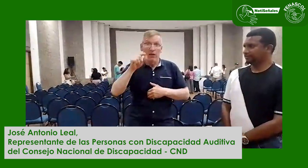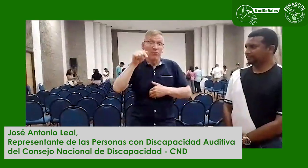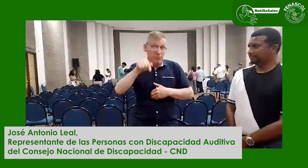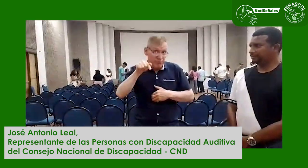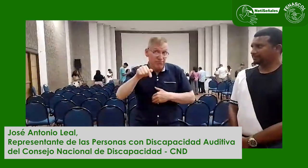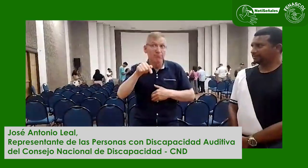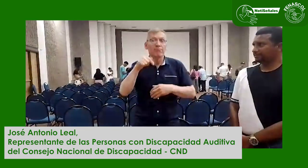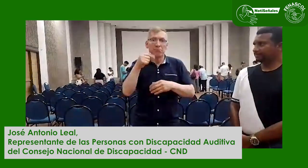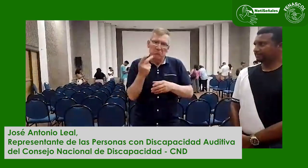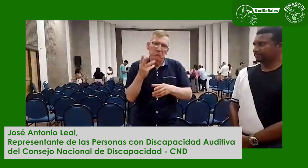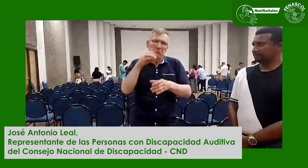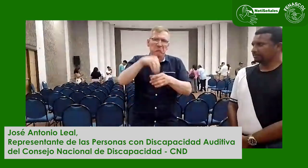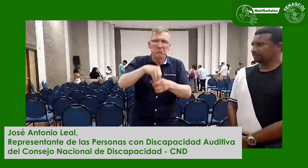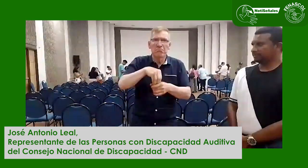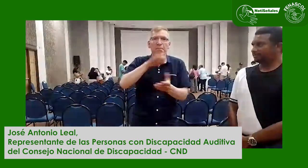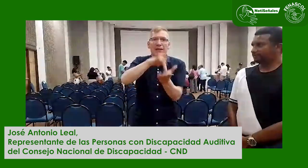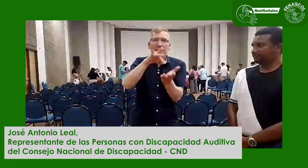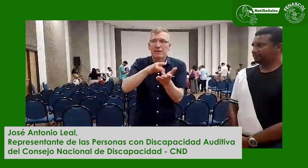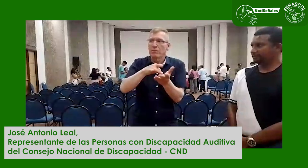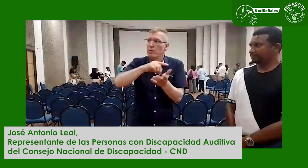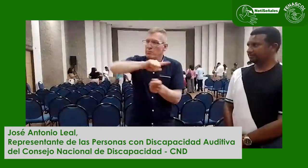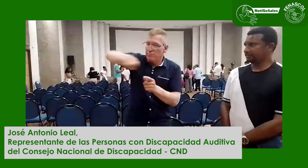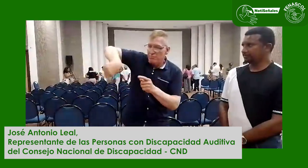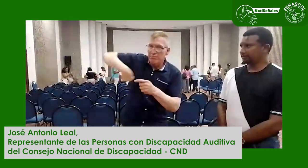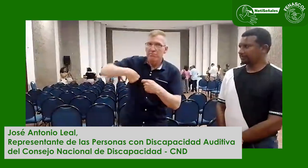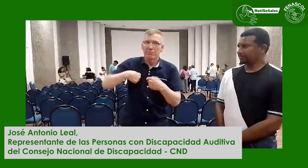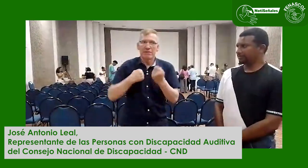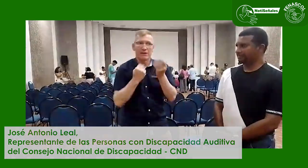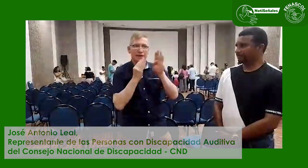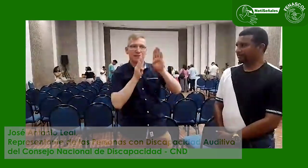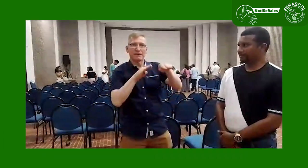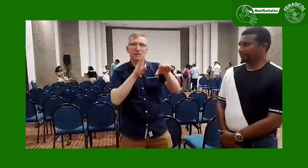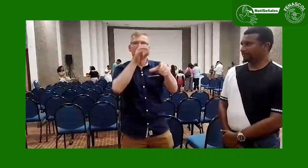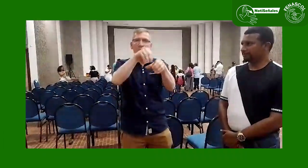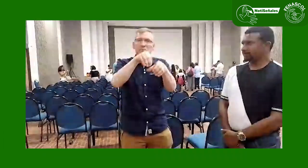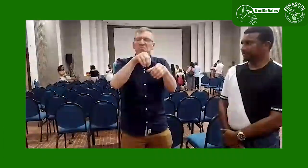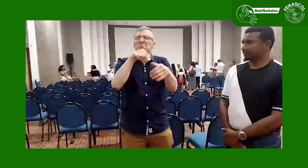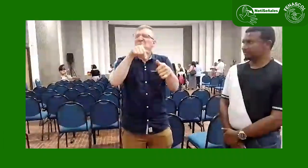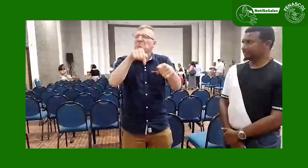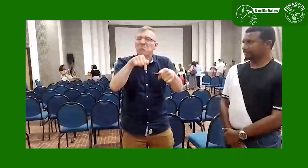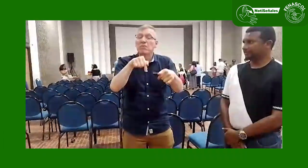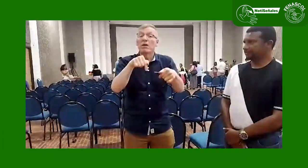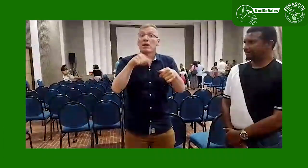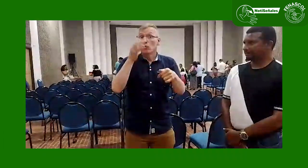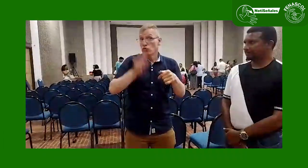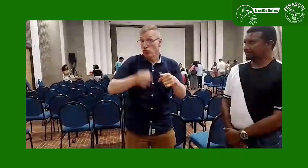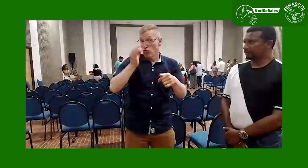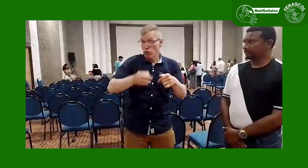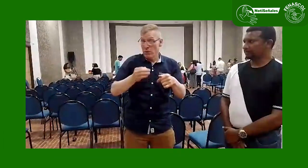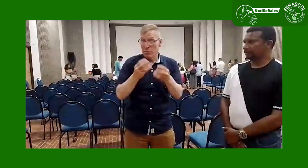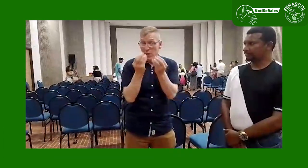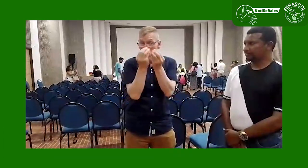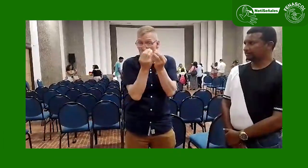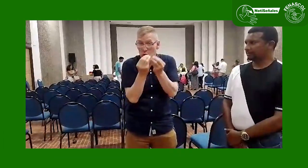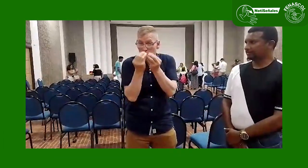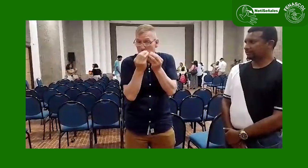en el cual participamos varios representantes. Este consejo se reúne mensualmente para el